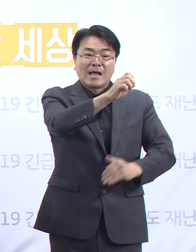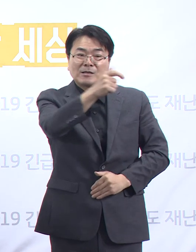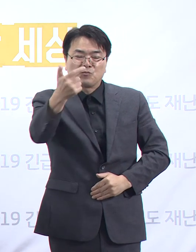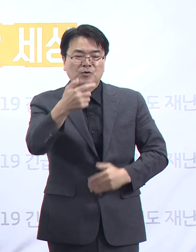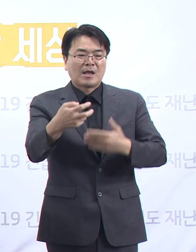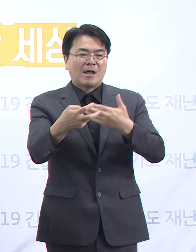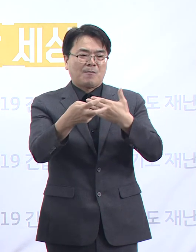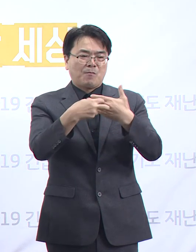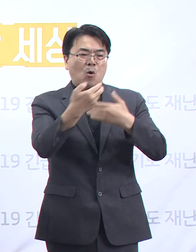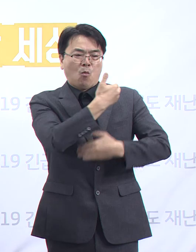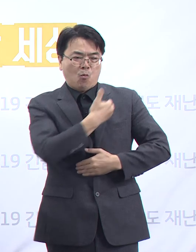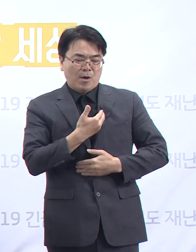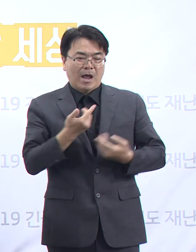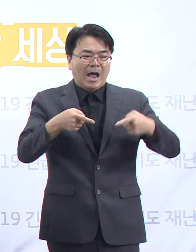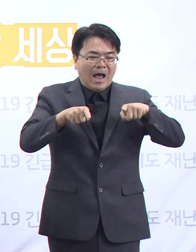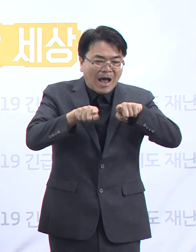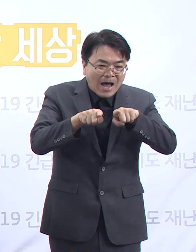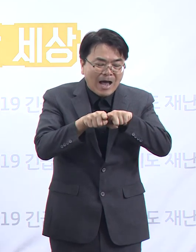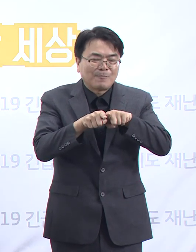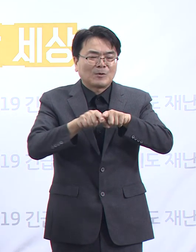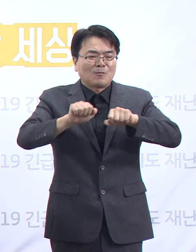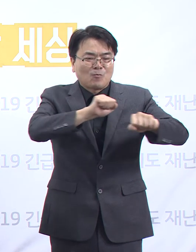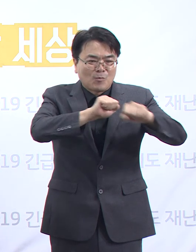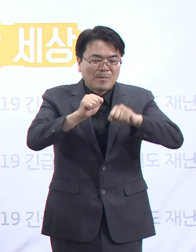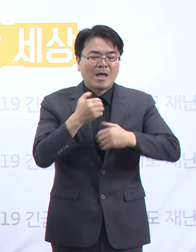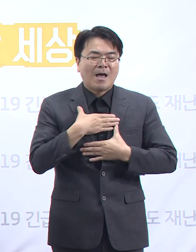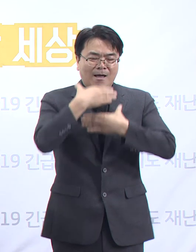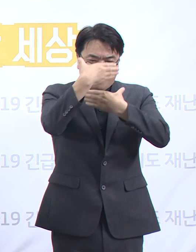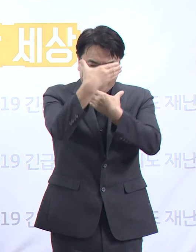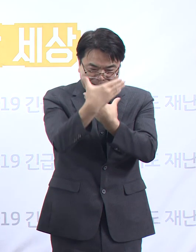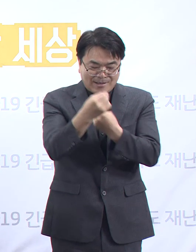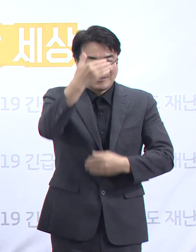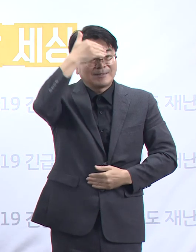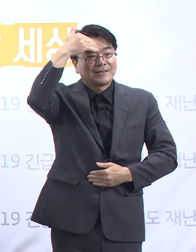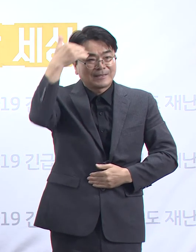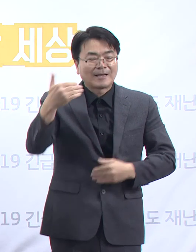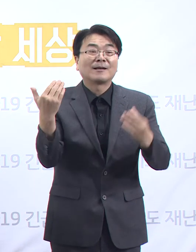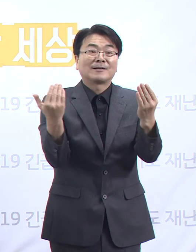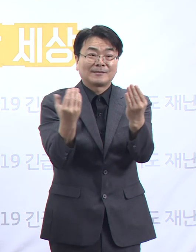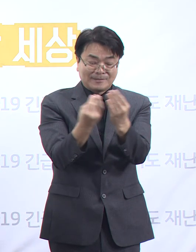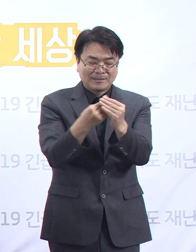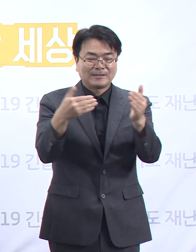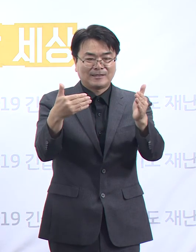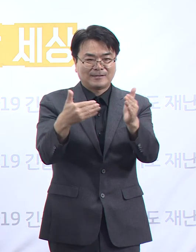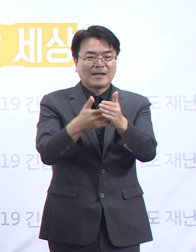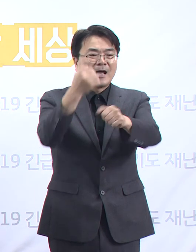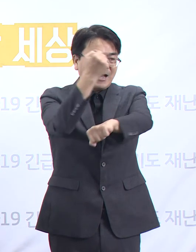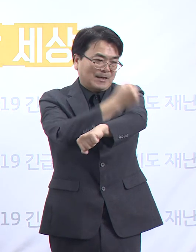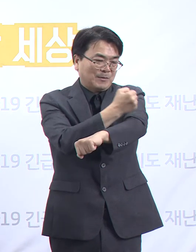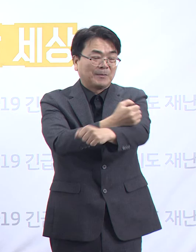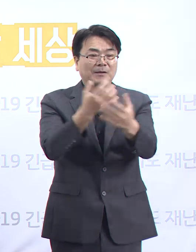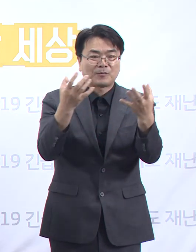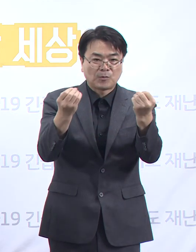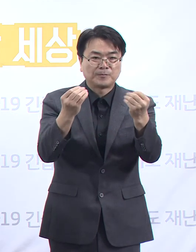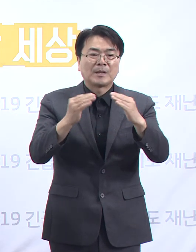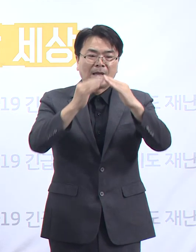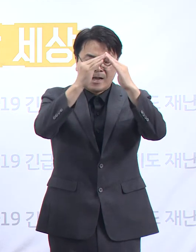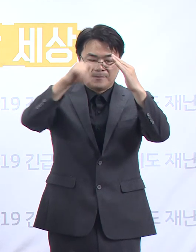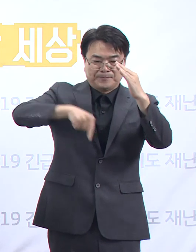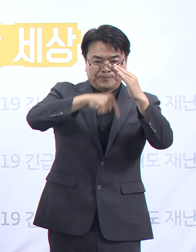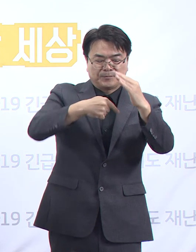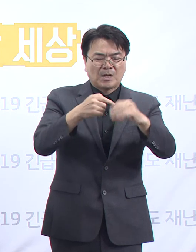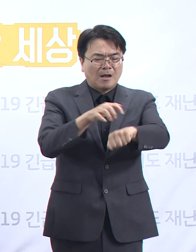보건소가 공동으로 작업하면서 안전하게 관리해냈습니다. 수고에 감사드립니다. 각 가정에서 불편,